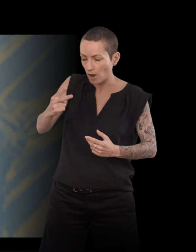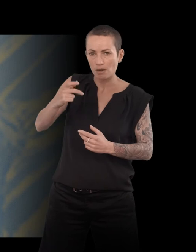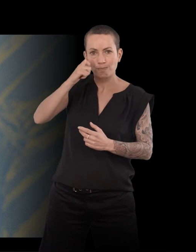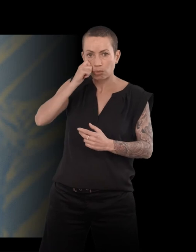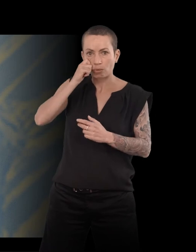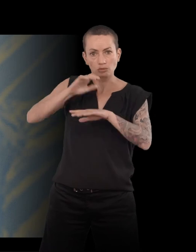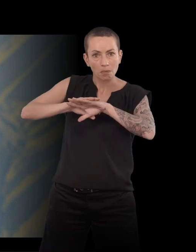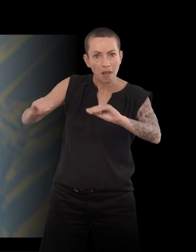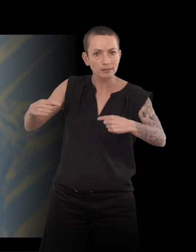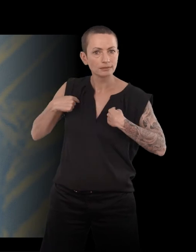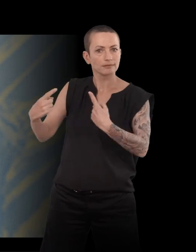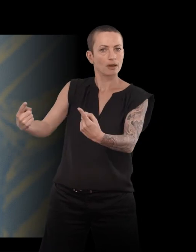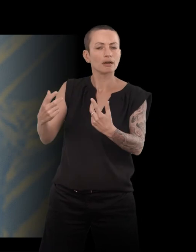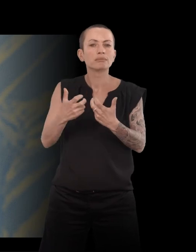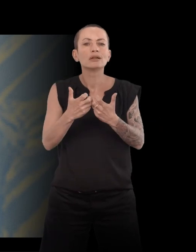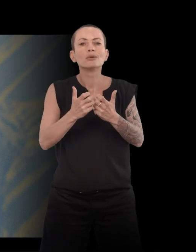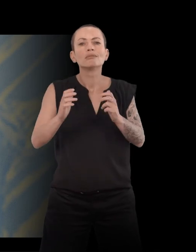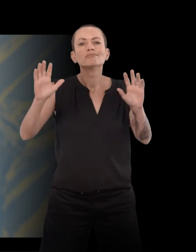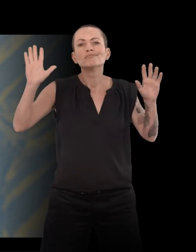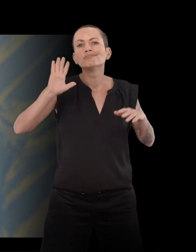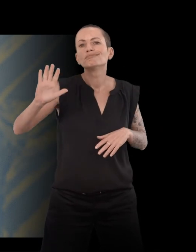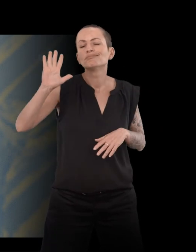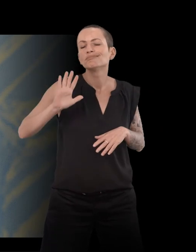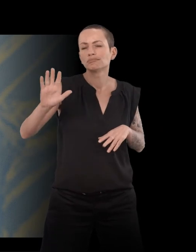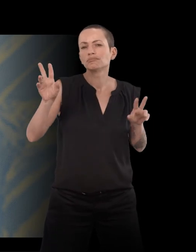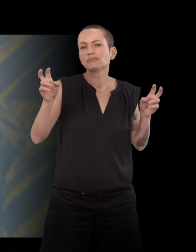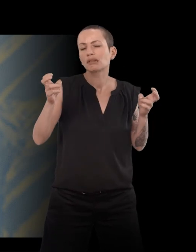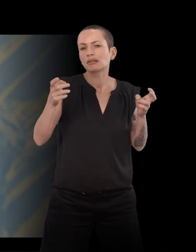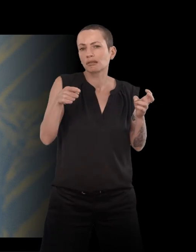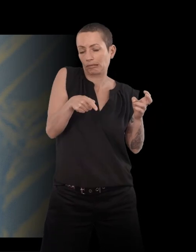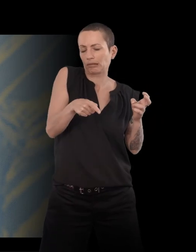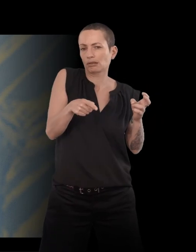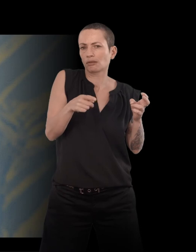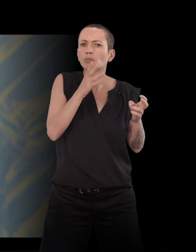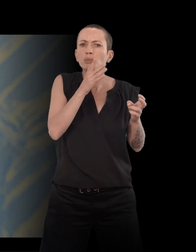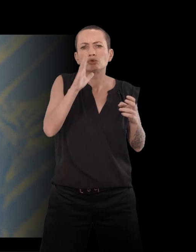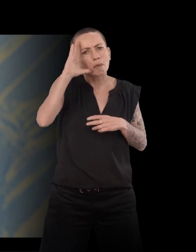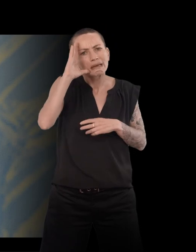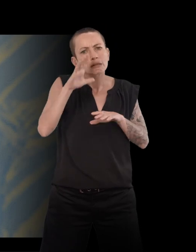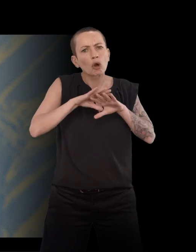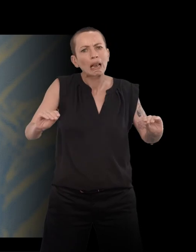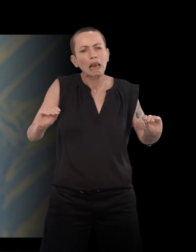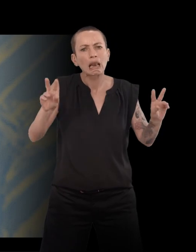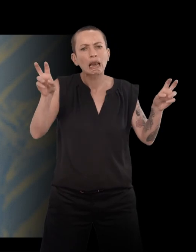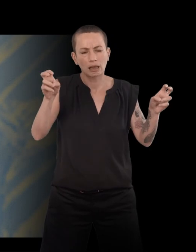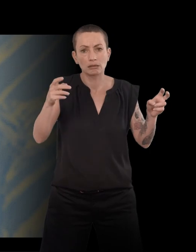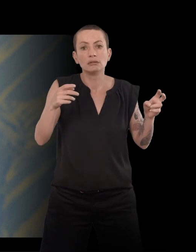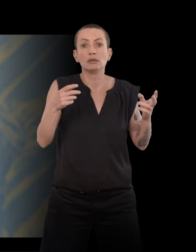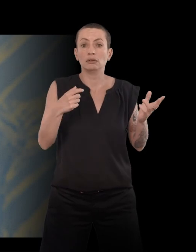Un peu plus d'enviens tranquilles quand on a une fois ouvert les yeux. Titre de Reverdy. Quand